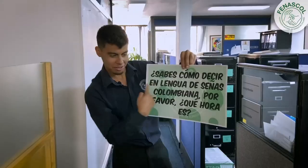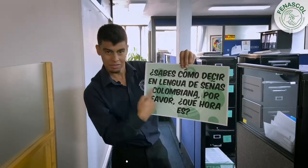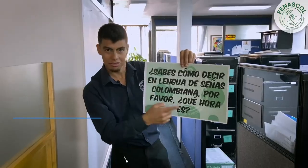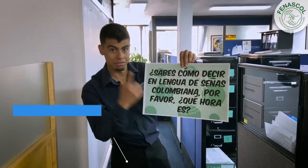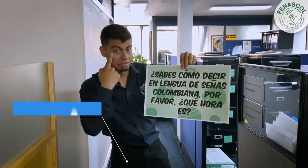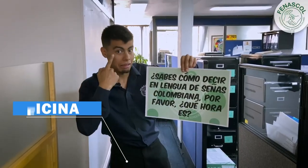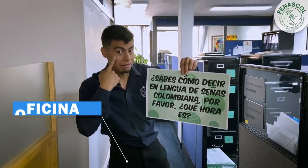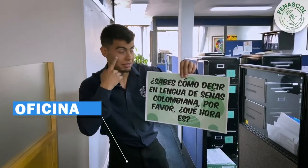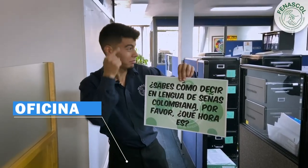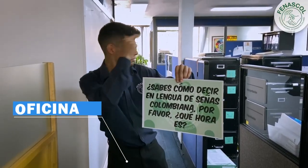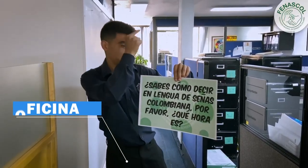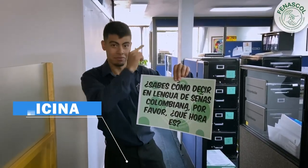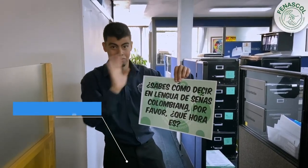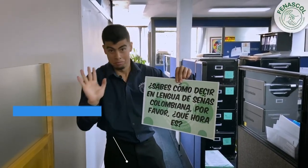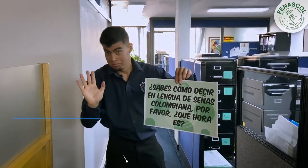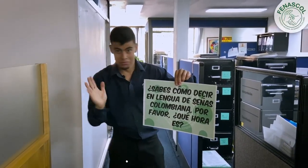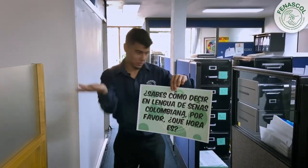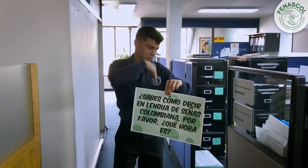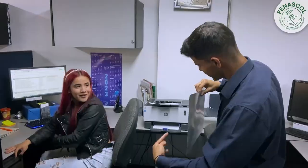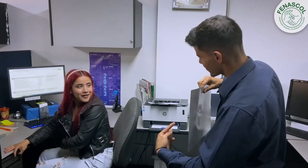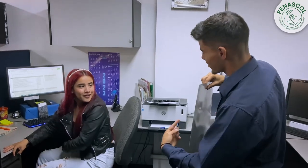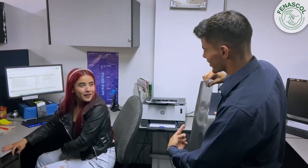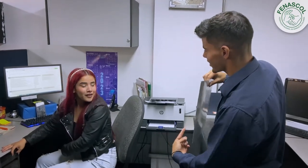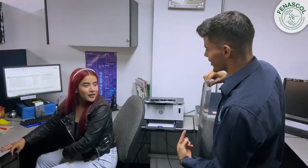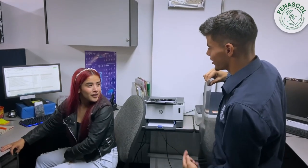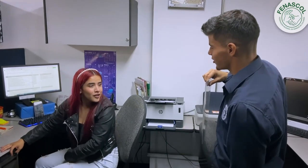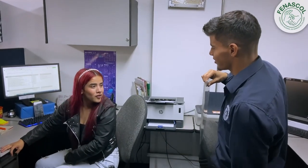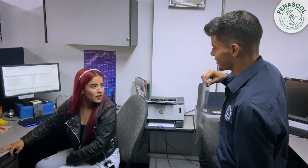¿Sabes cómo decir en lengua de señas colombiana, por favor, qué hora es?